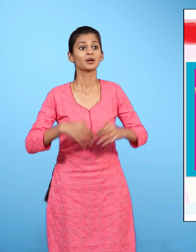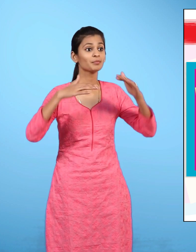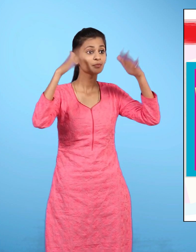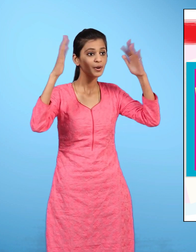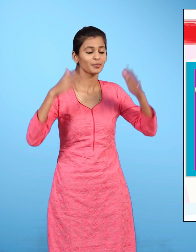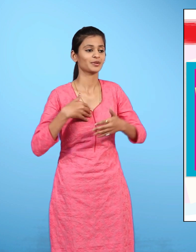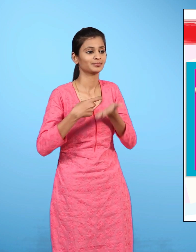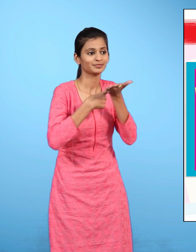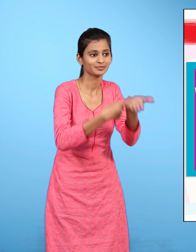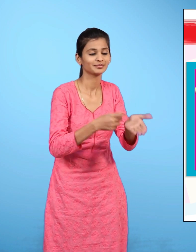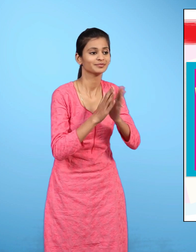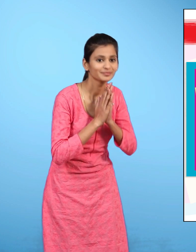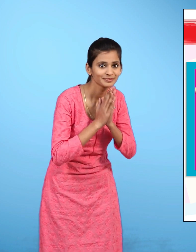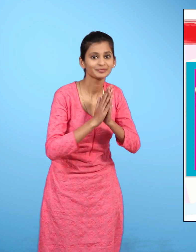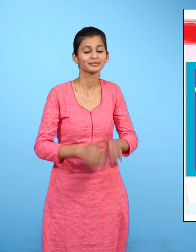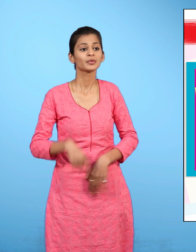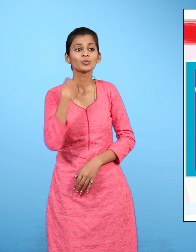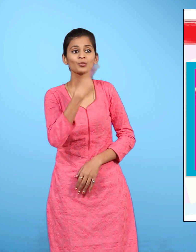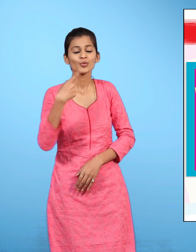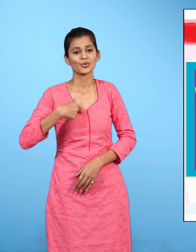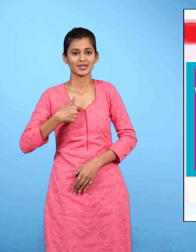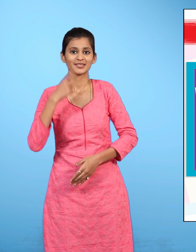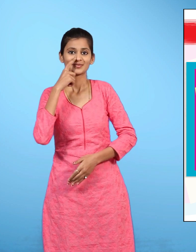सभी बड़ों को प्रणाम तुम्हारी रीना